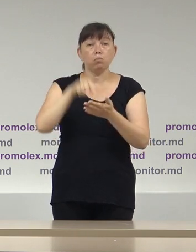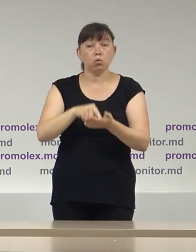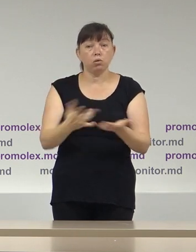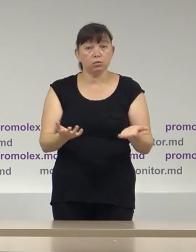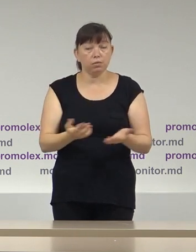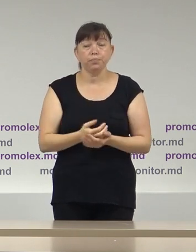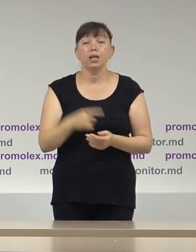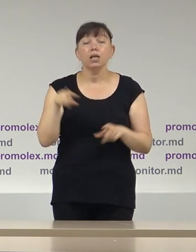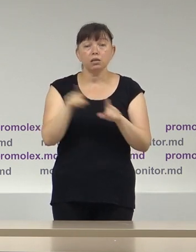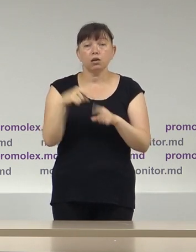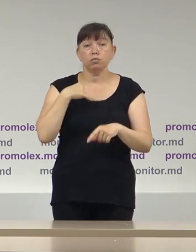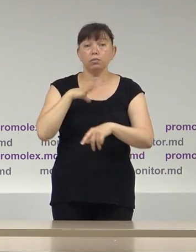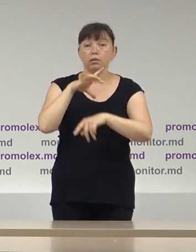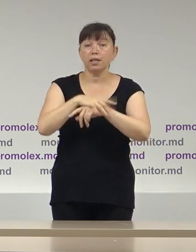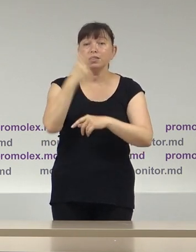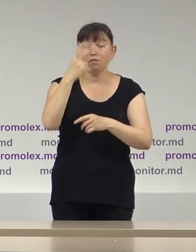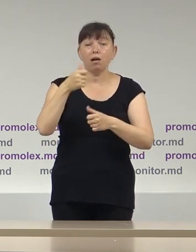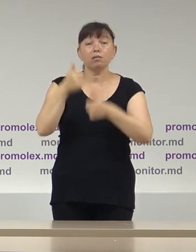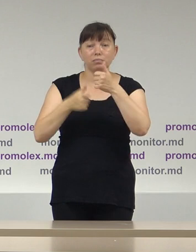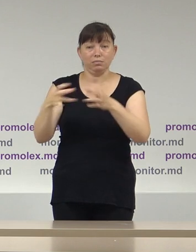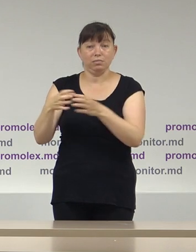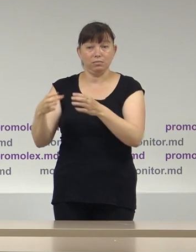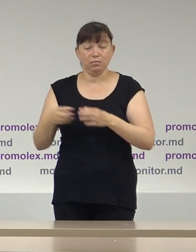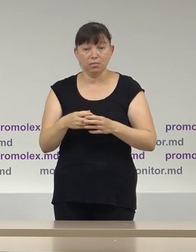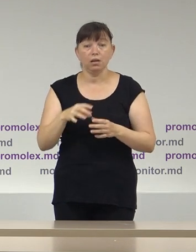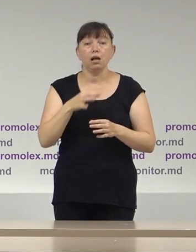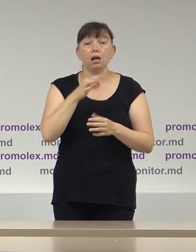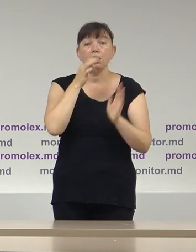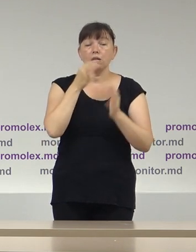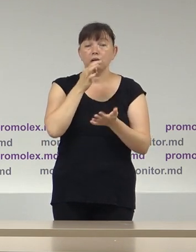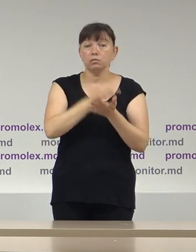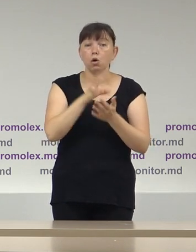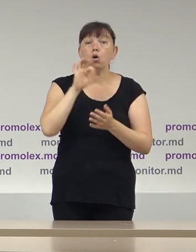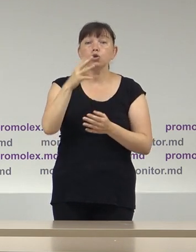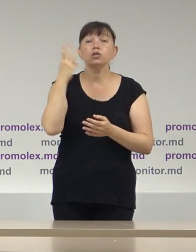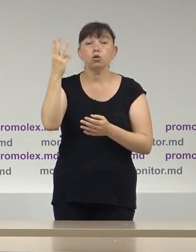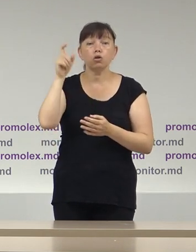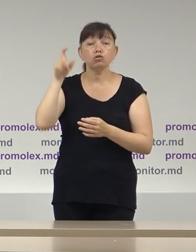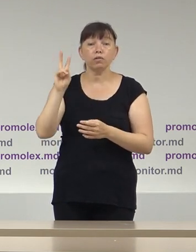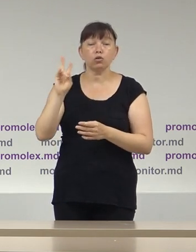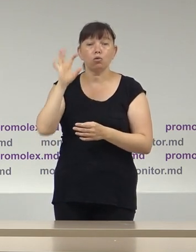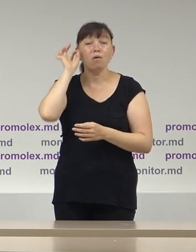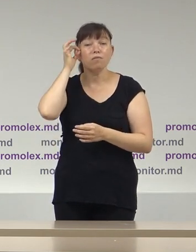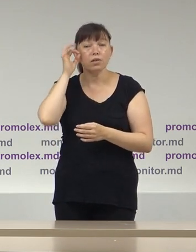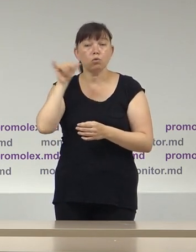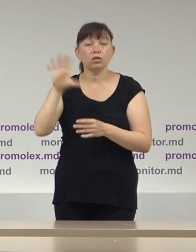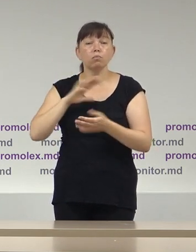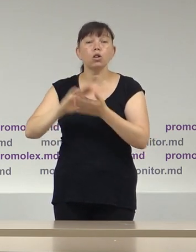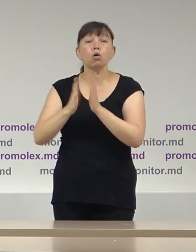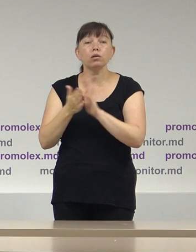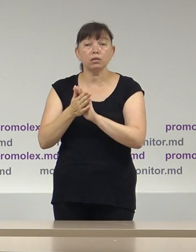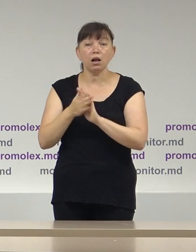La fel, am constatat că doi concurenți electorale au raportat venituri de la trei persoane juridice care au avut contracte de achiziții